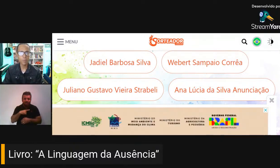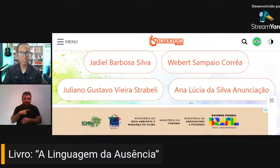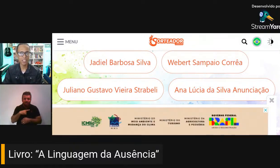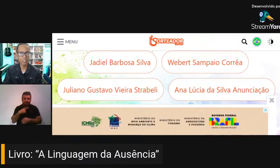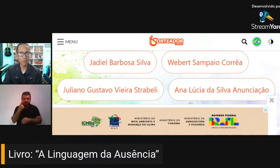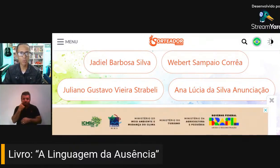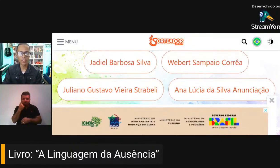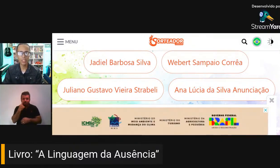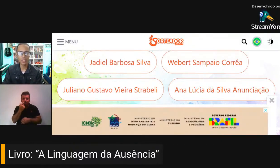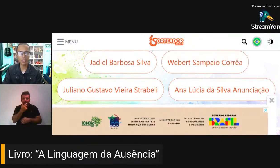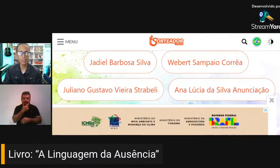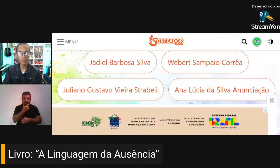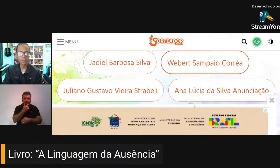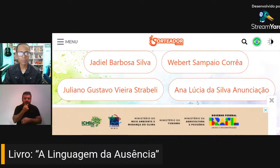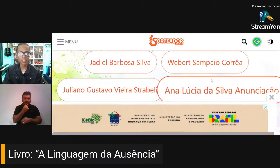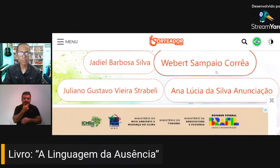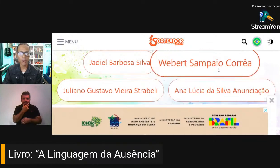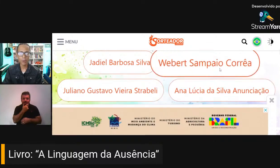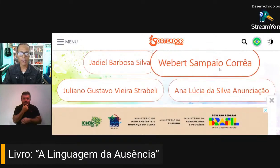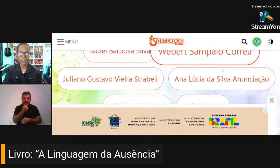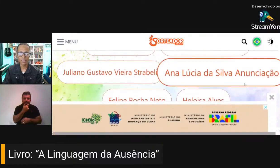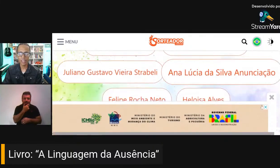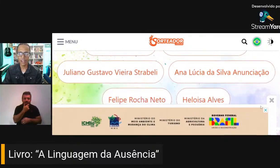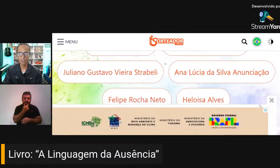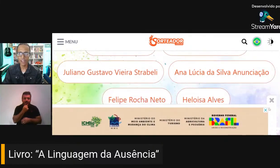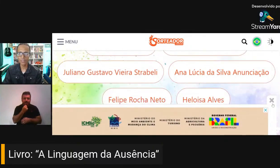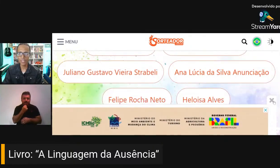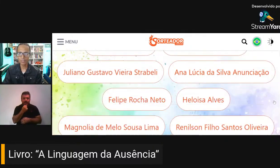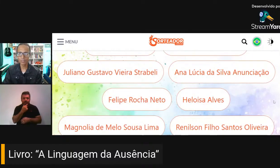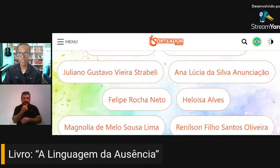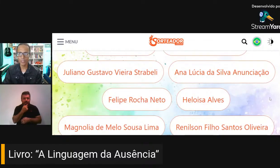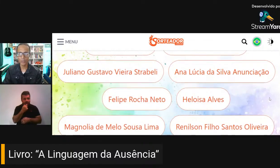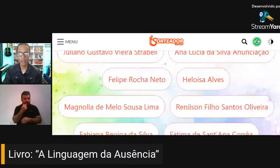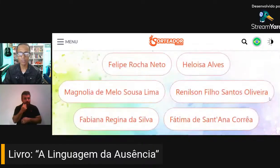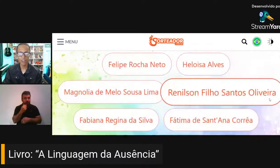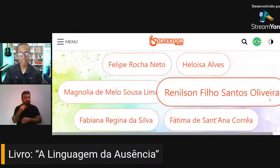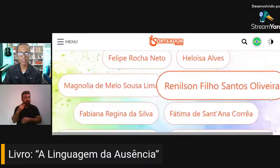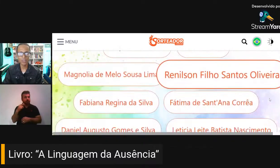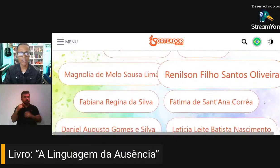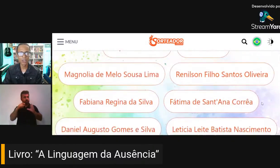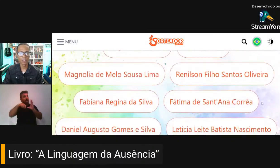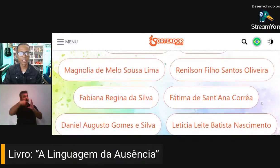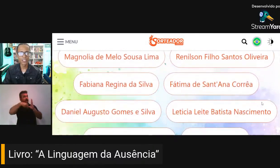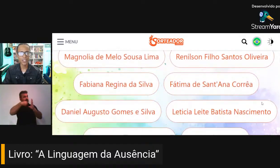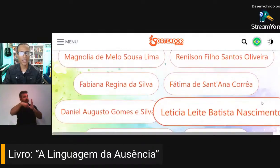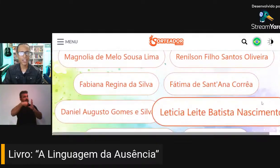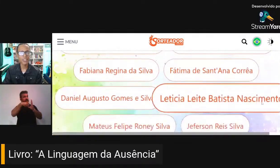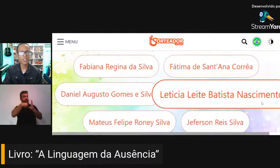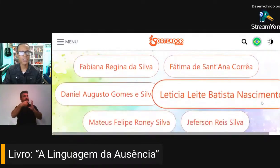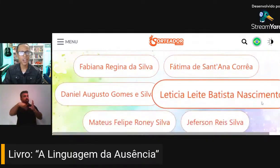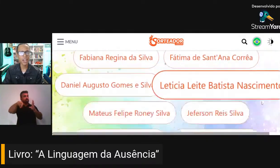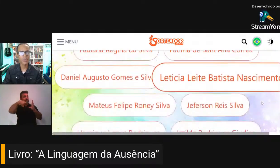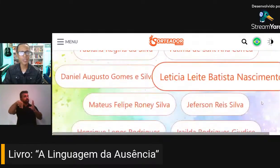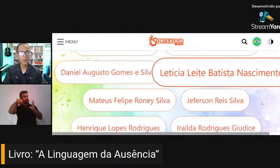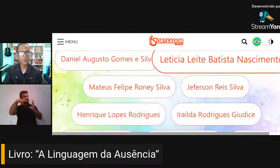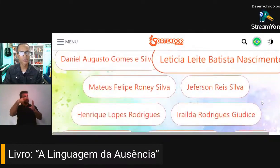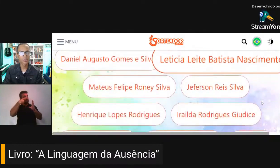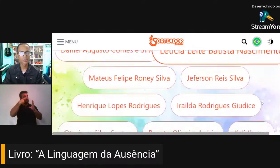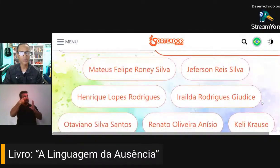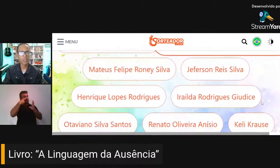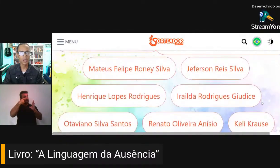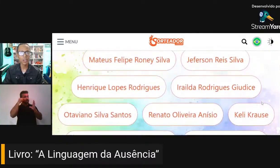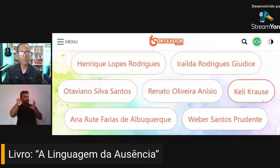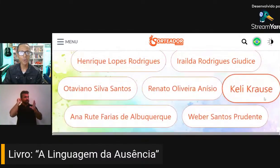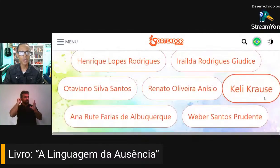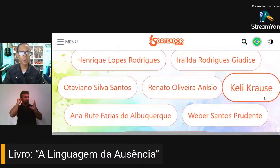Então, vou passar de novo aqui, só para... Está gravando, né? Está tudo gravado. Vai deixar registrado, então,